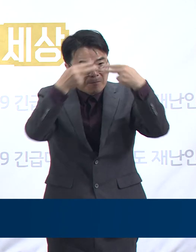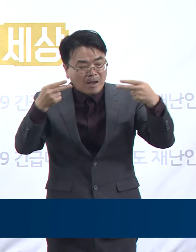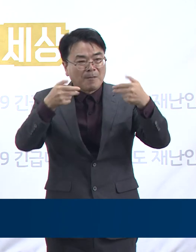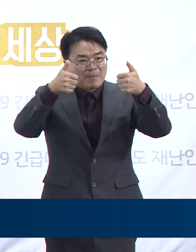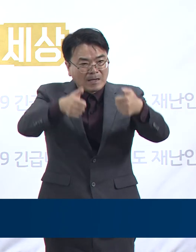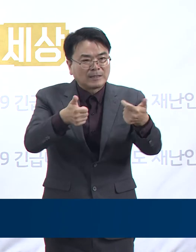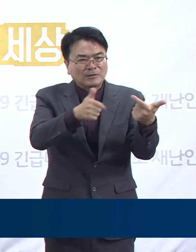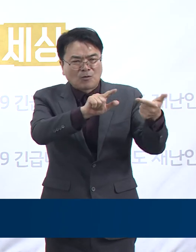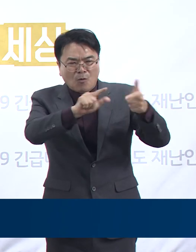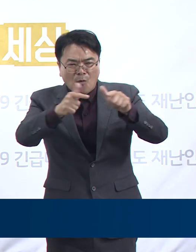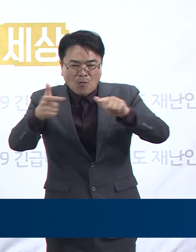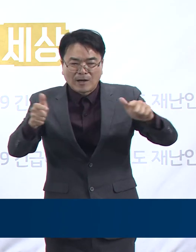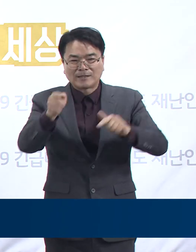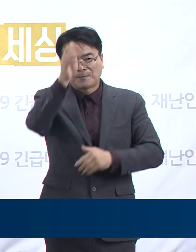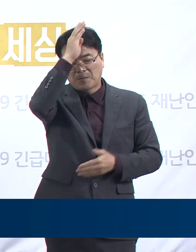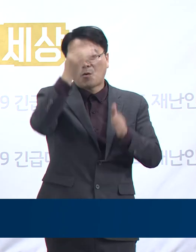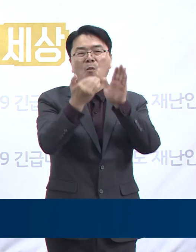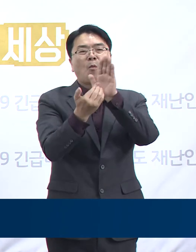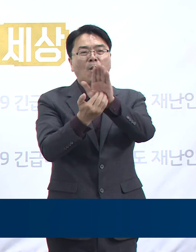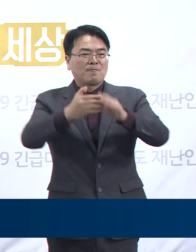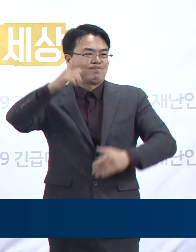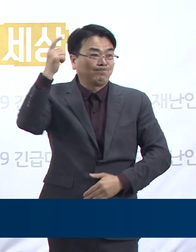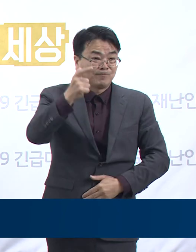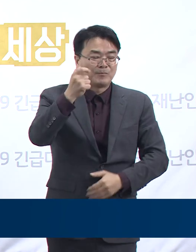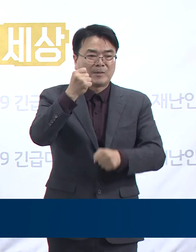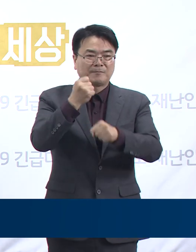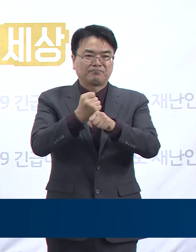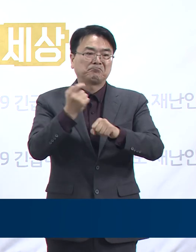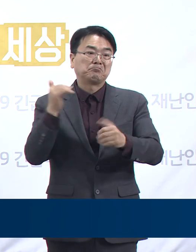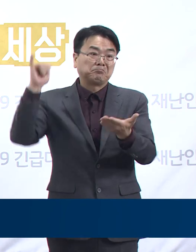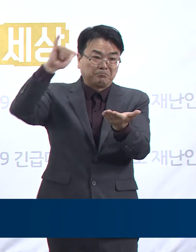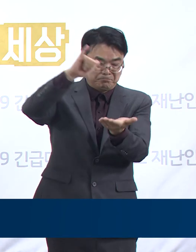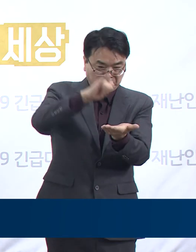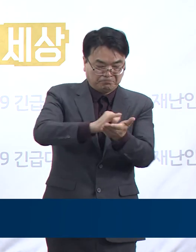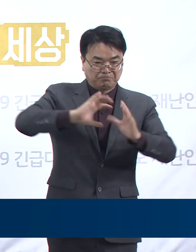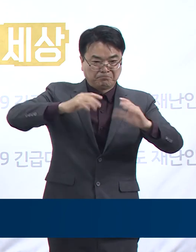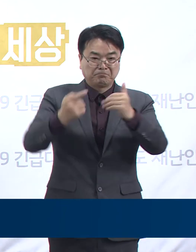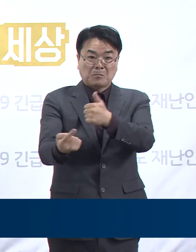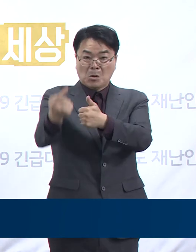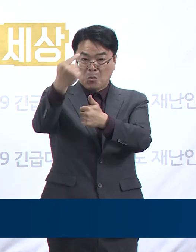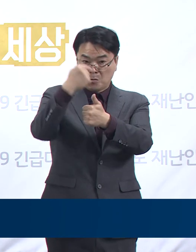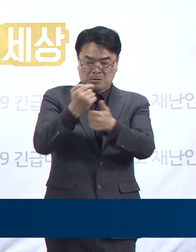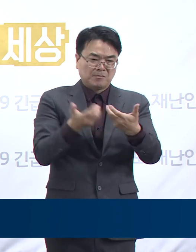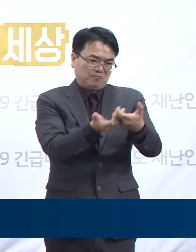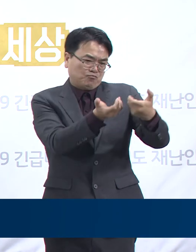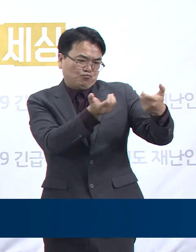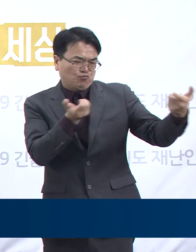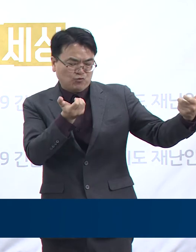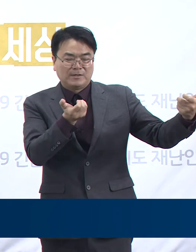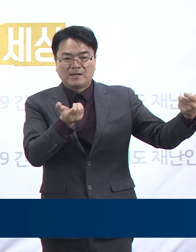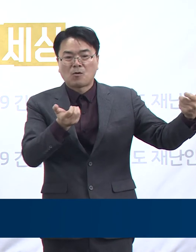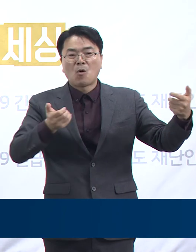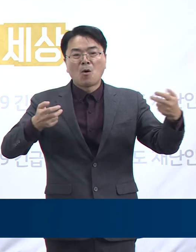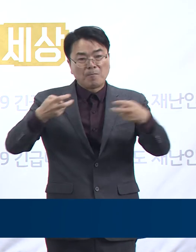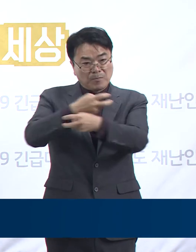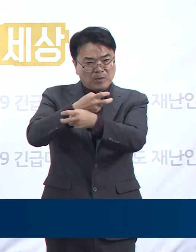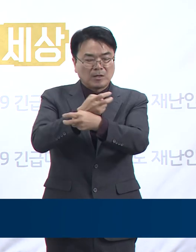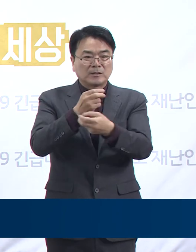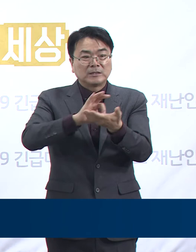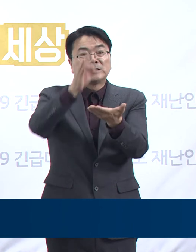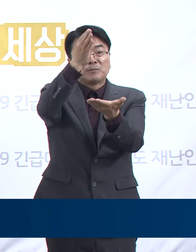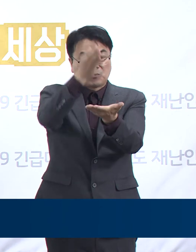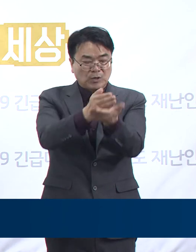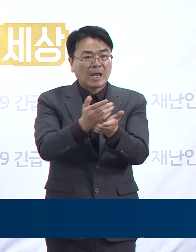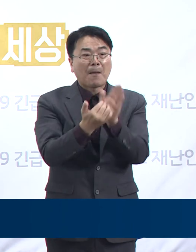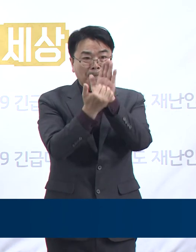방침입니다. 공항에서 해외입국자와 일반 대중교통 이용객을 분리하고 접촉자단을 통한 지역 확산